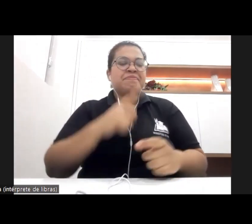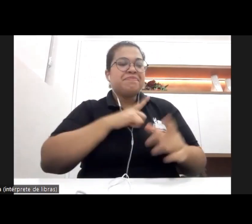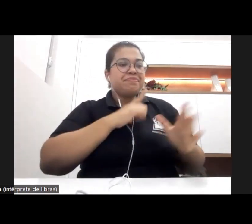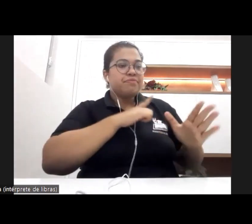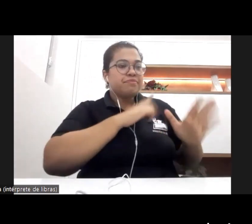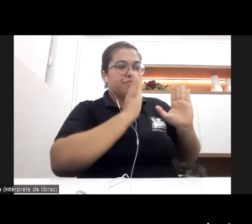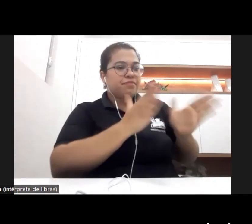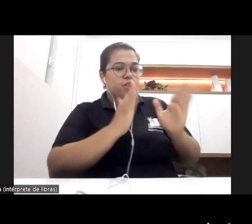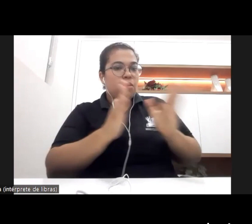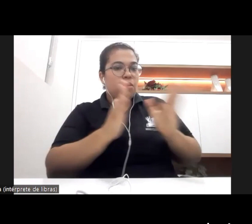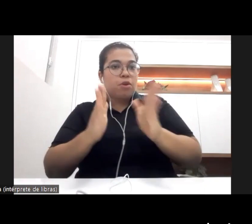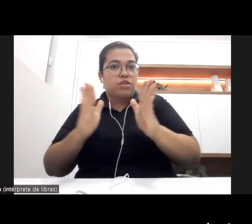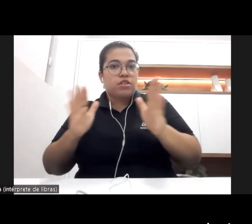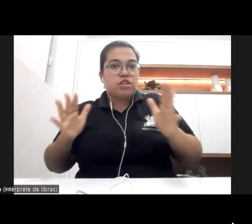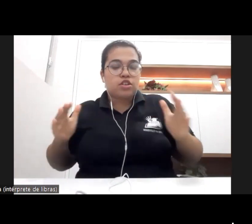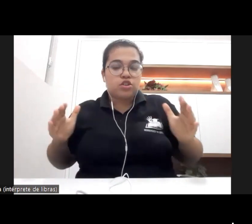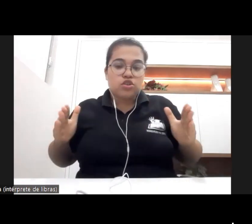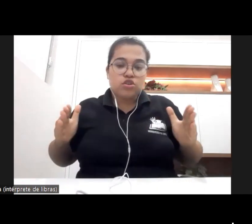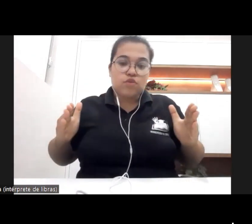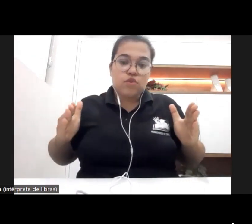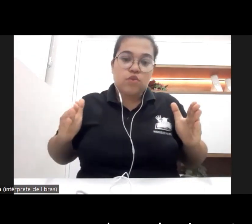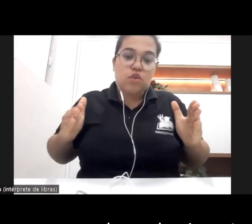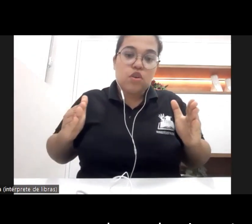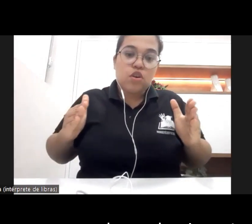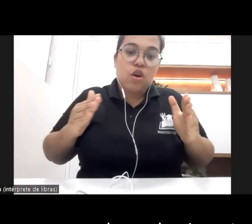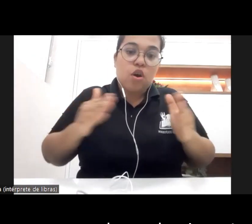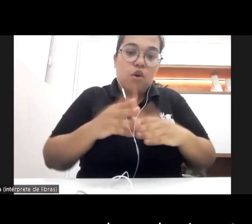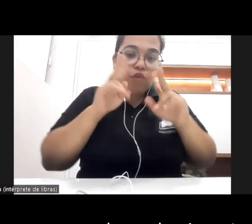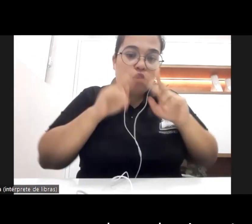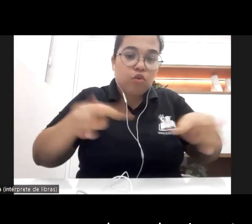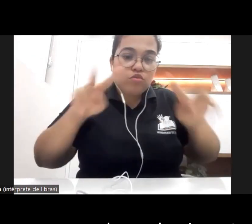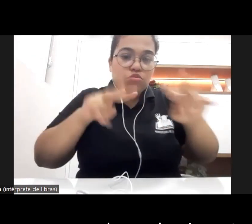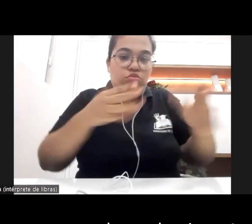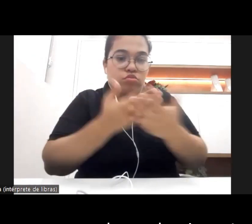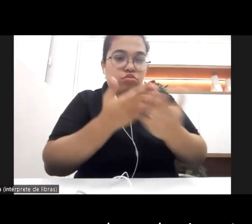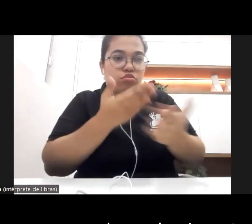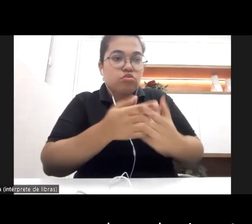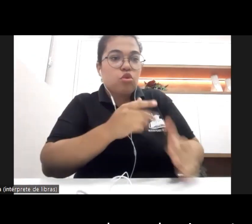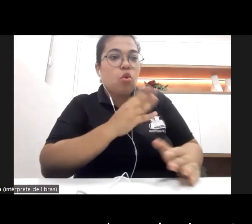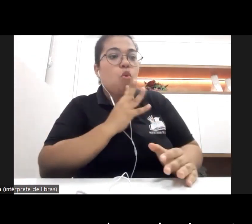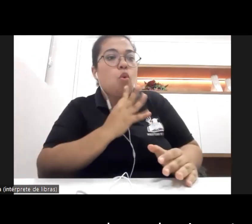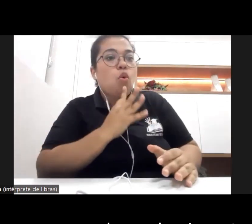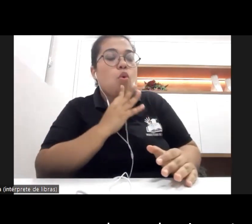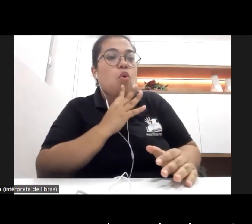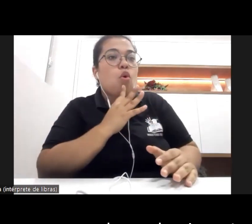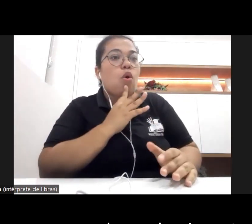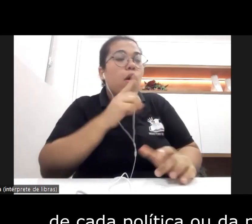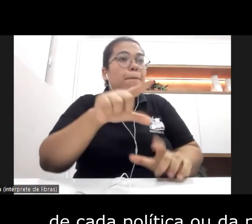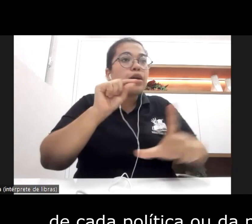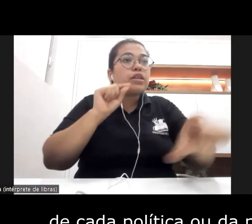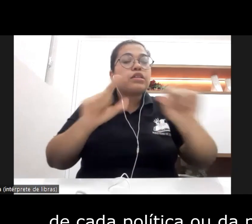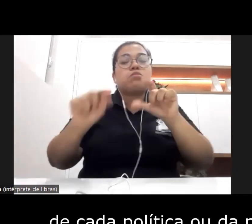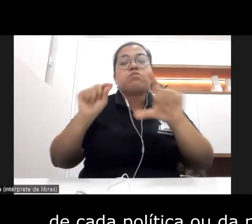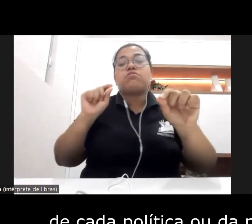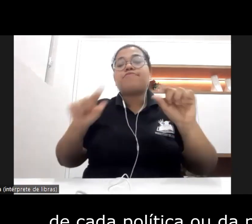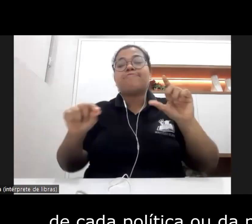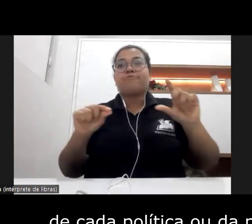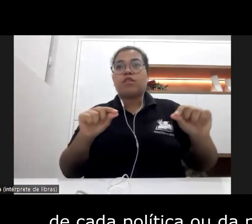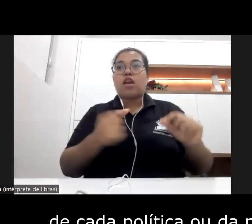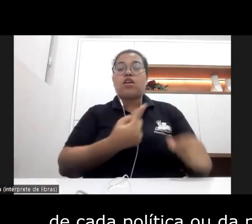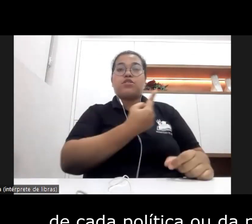aproximação, de investigação, de estudo, de conhecimento das particularidades de cada